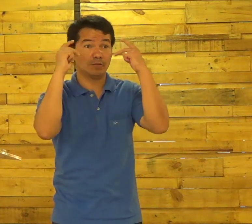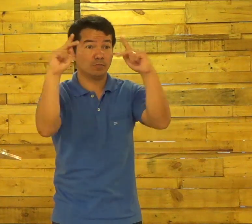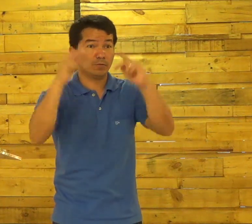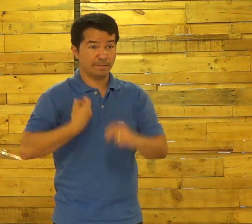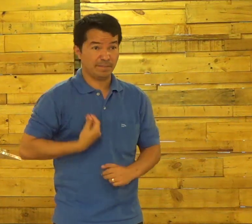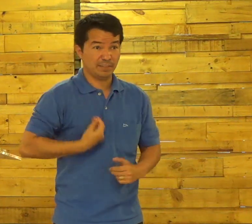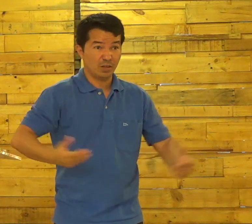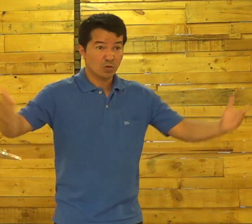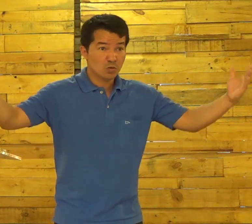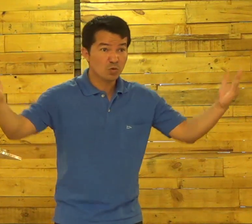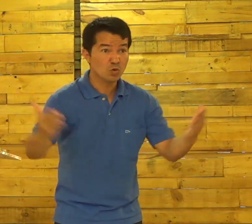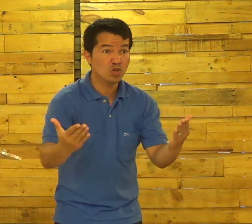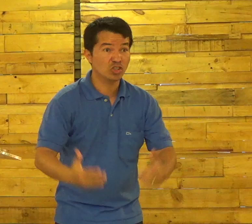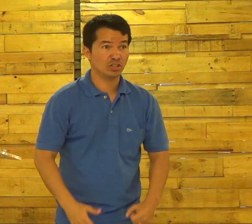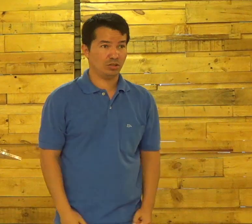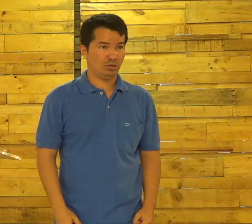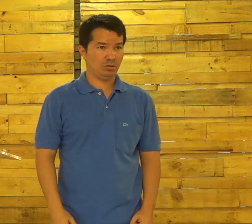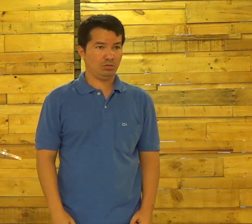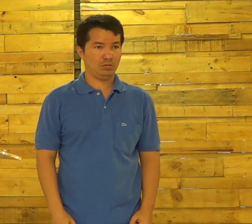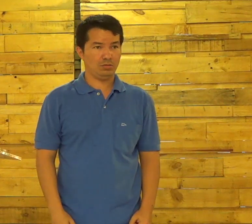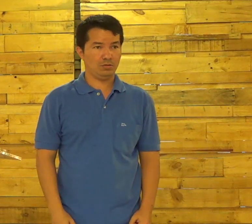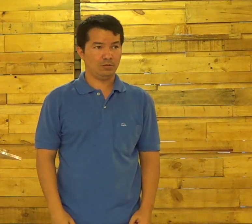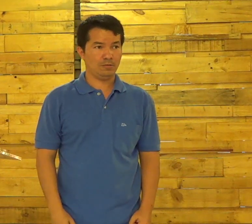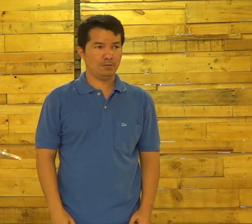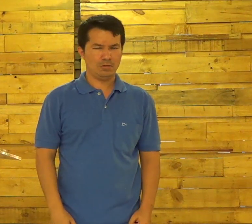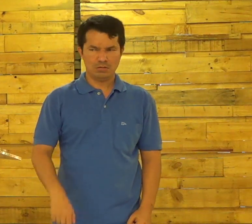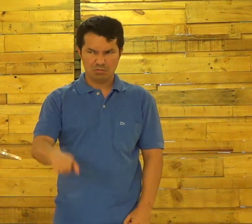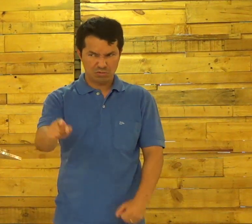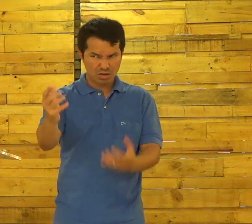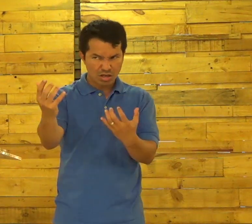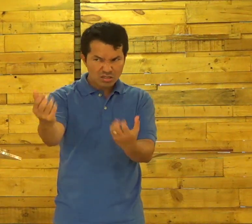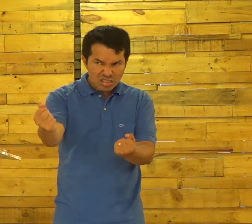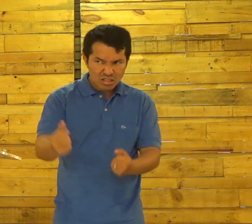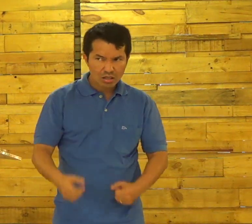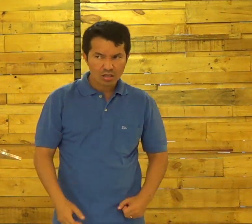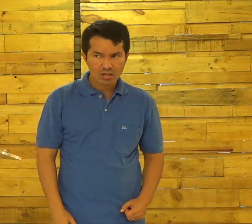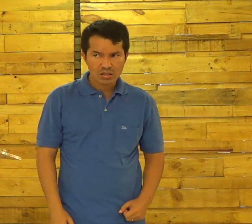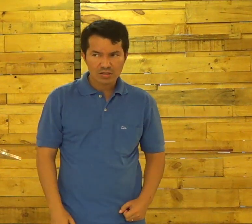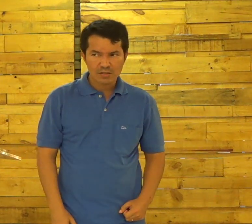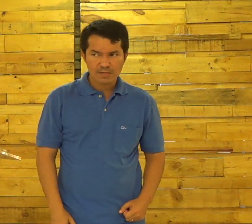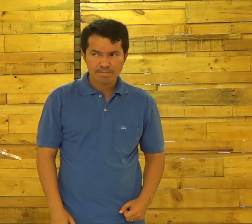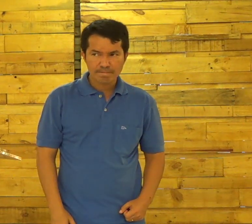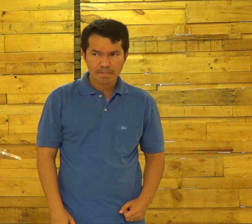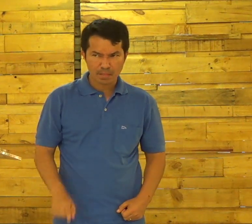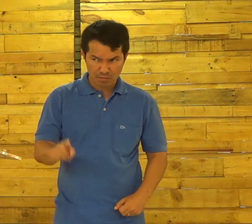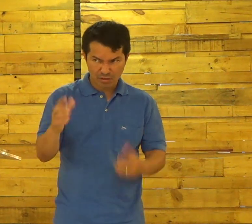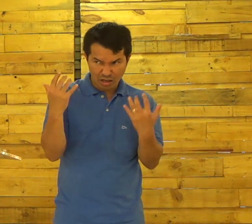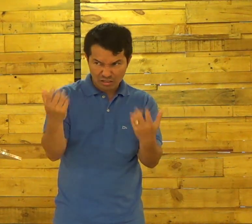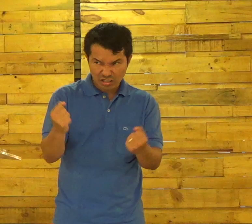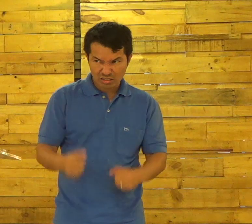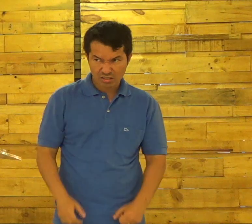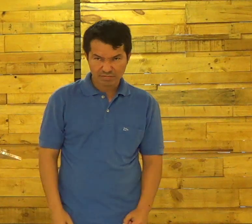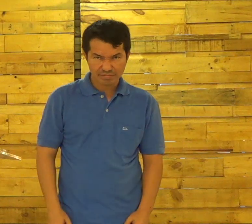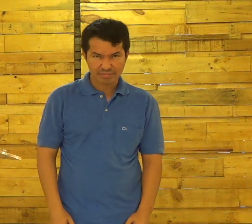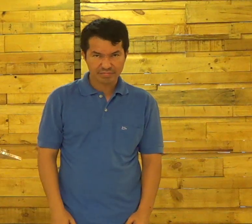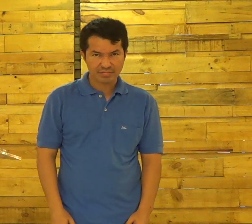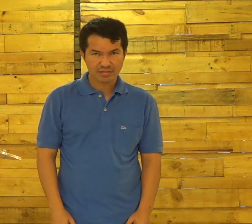Quer mudar A sua vida Hoje Mas você Aceita? Você Aceita